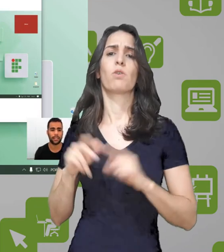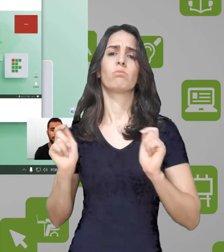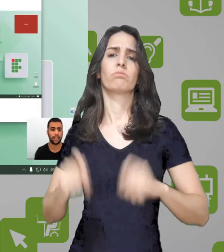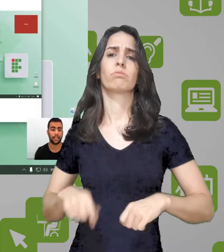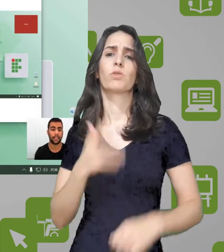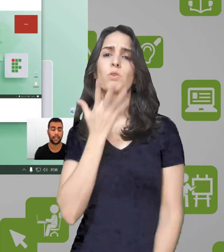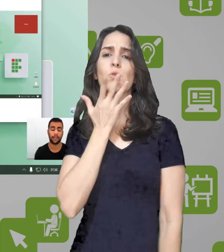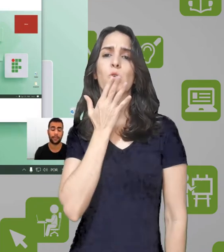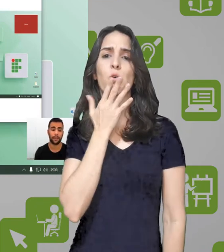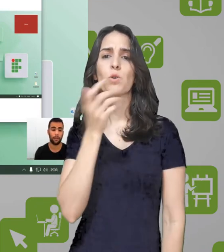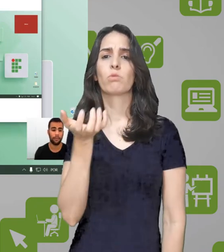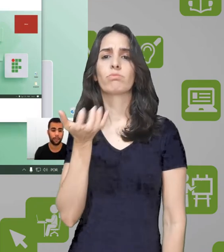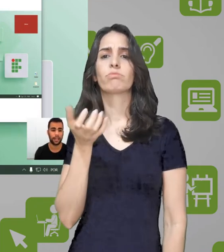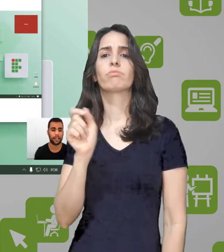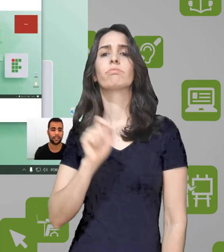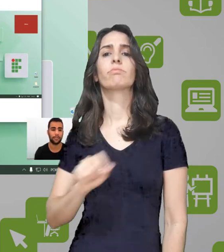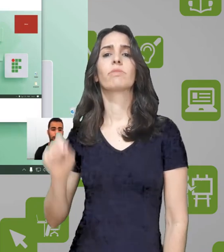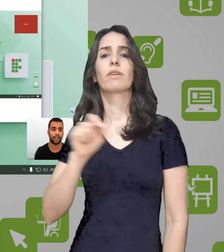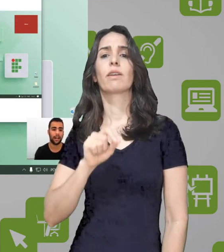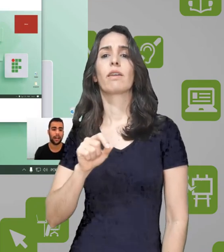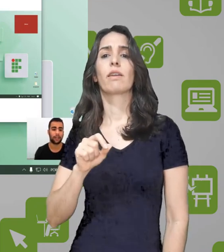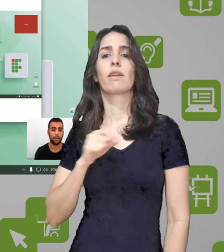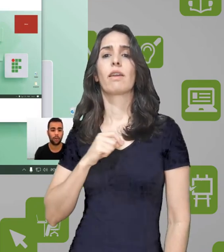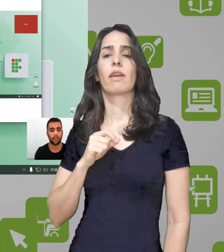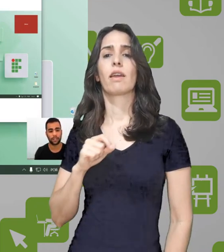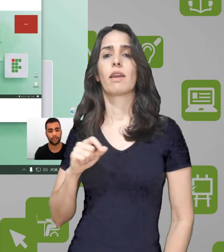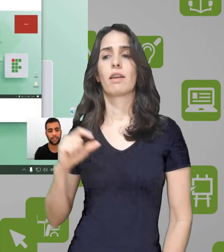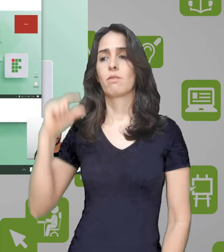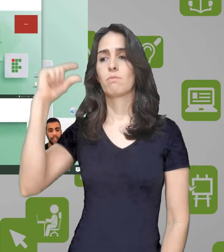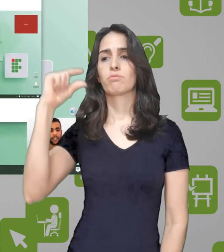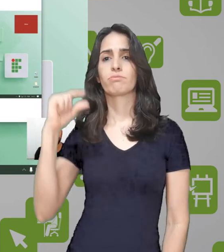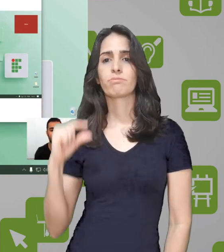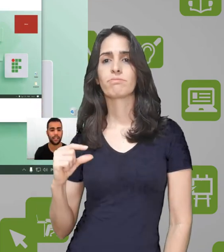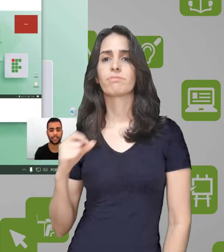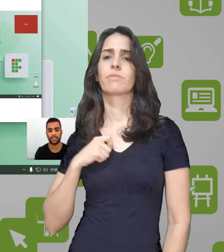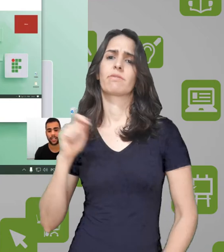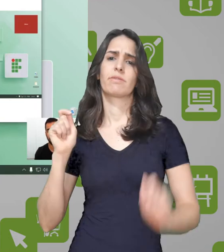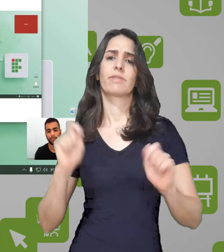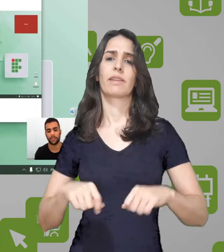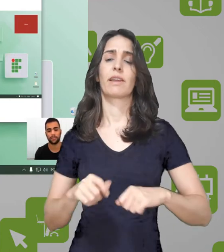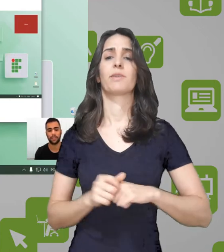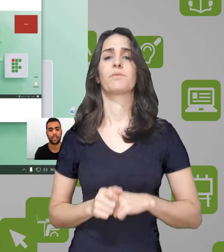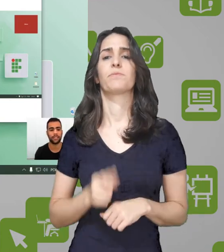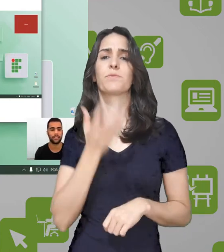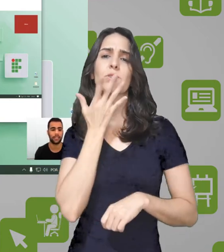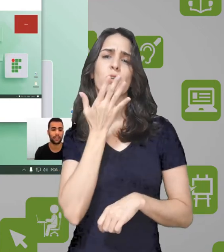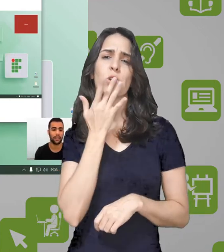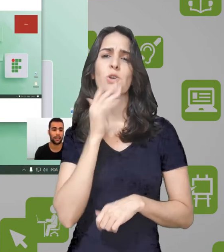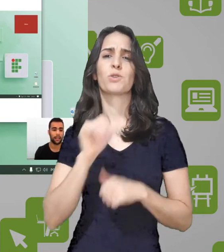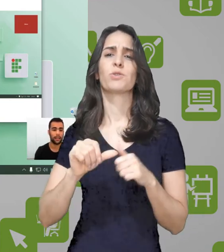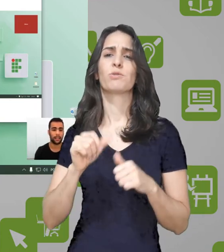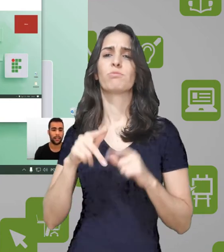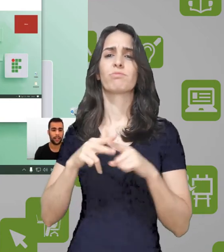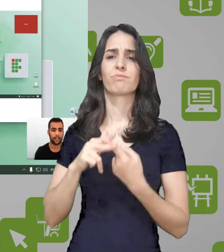configurar também a cor que você quer que fique as teclas pressionadas.